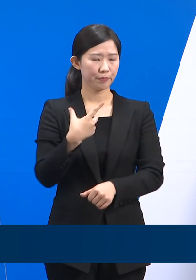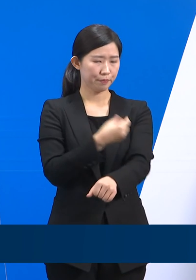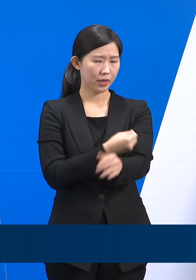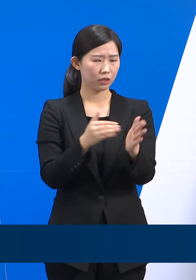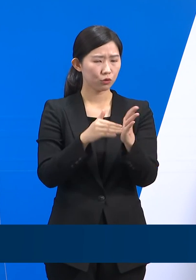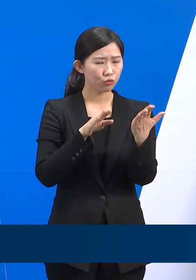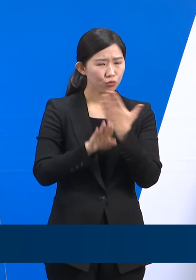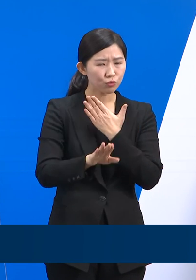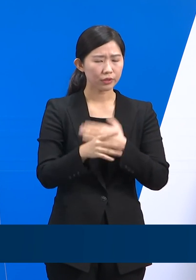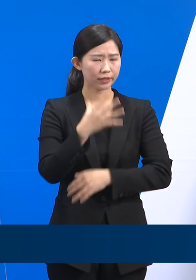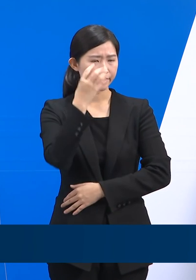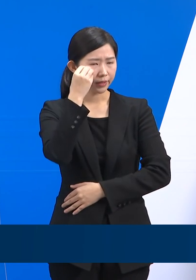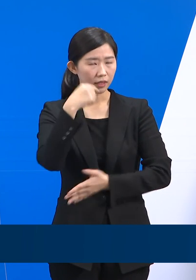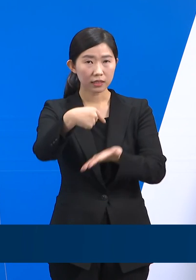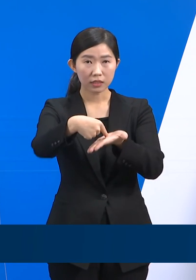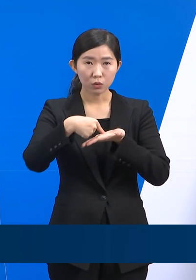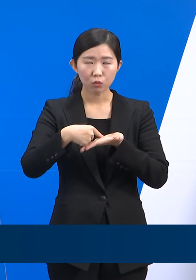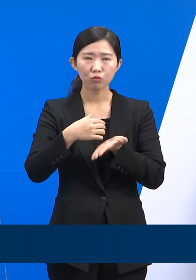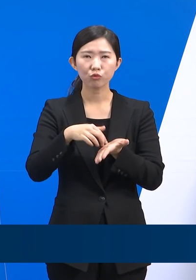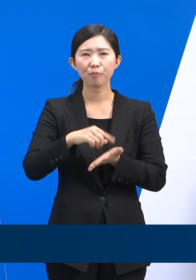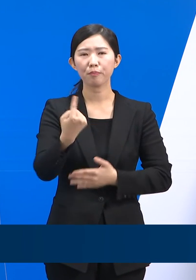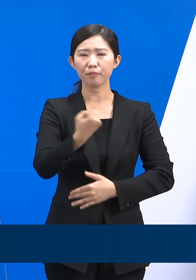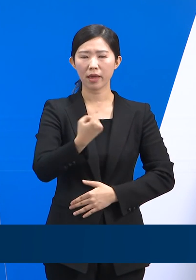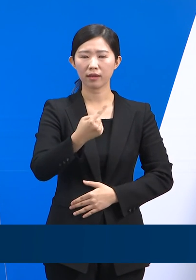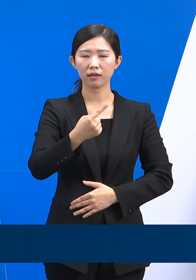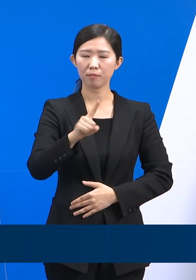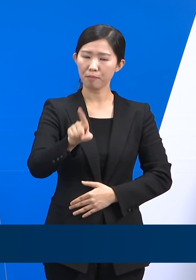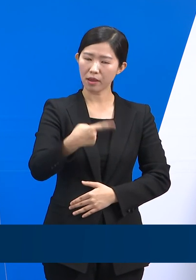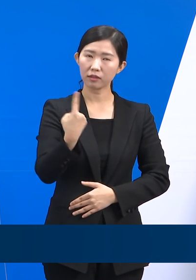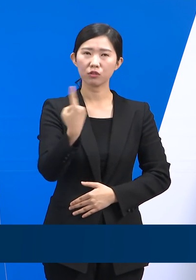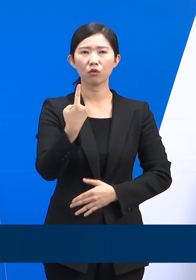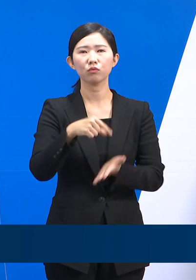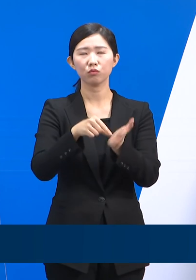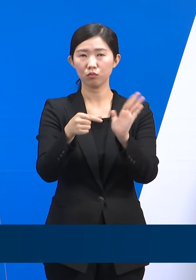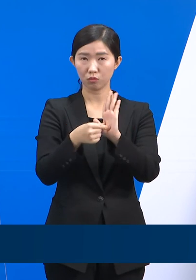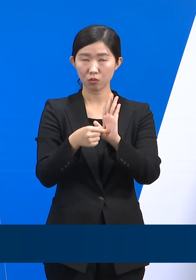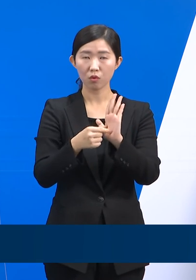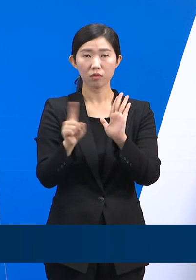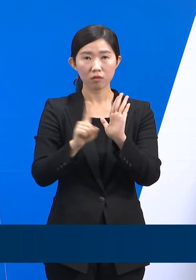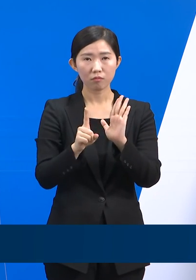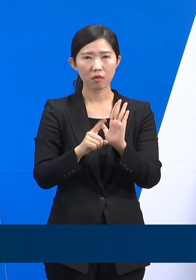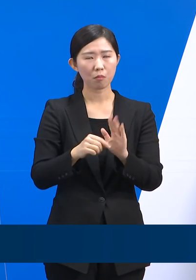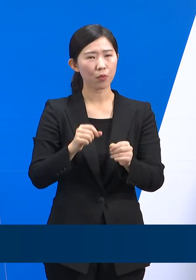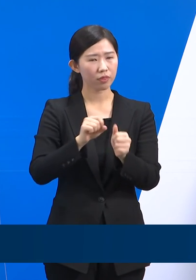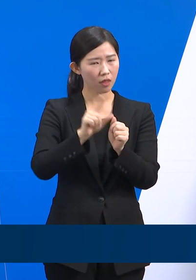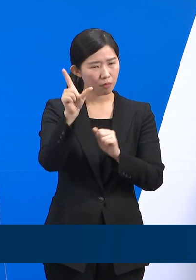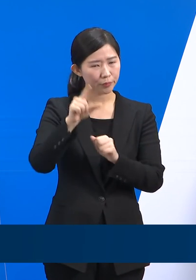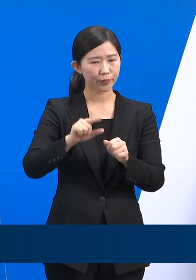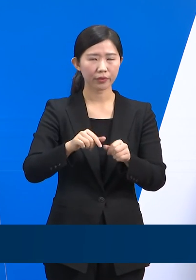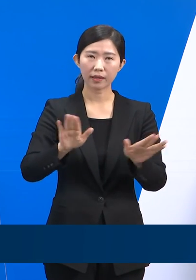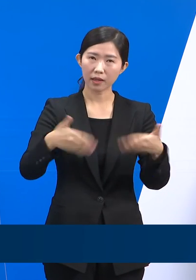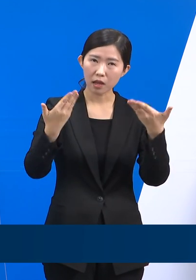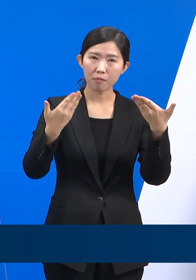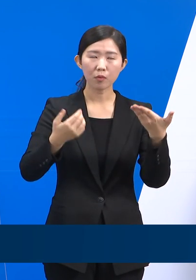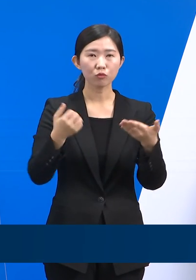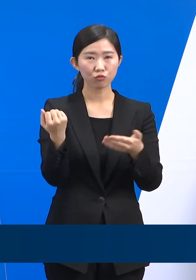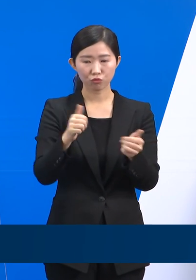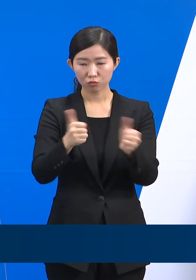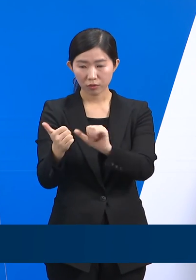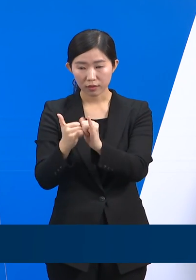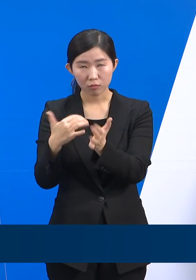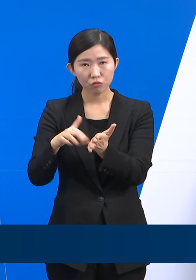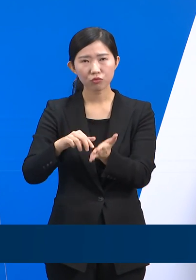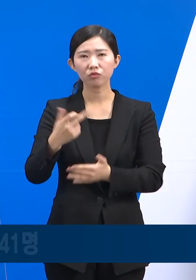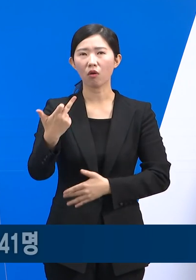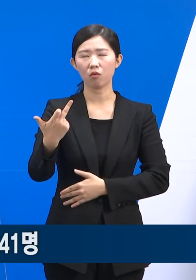신고가 있었습니다. 대부분 경증 사례이며 중환자실 입원 등 중증 사례는 1건, 사망 사례는 총 17건 보고되었습니다.